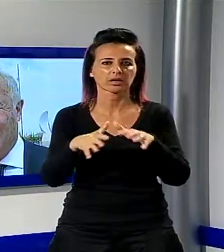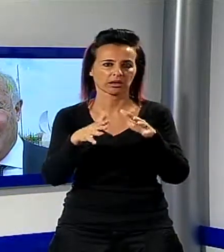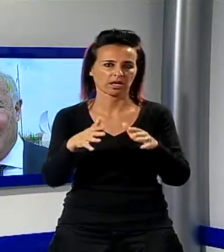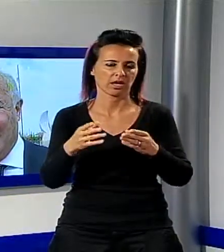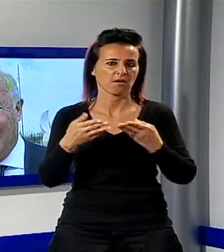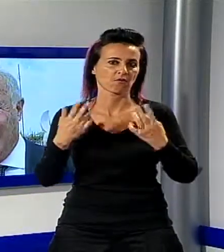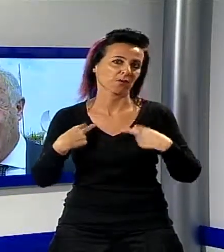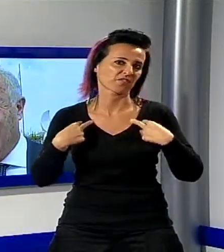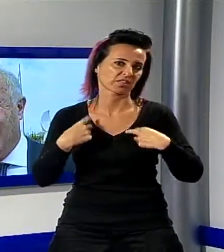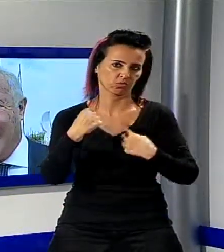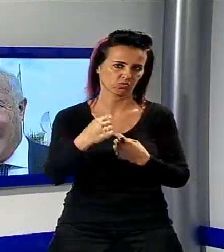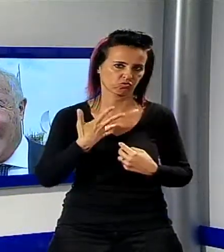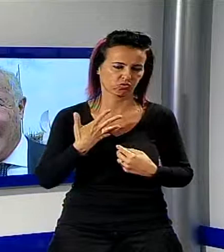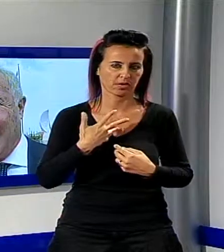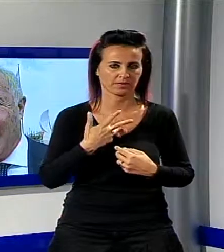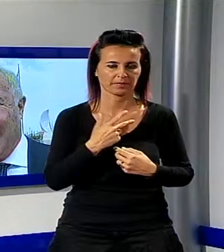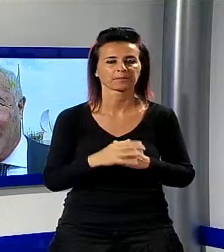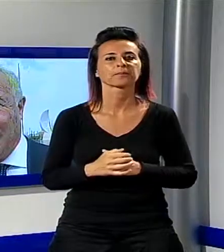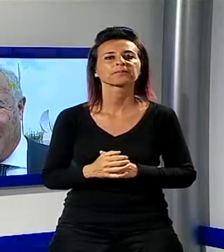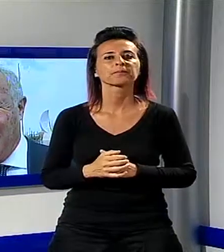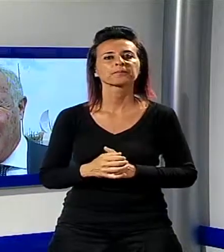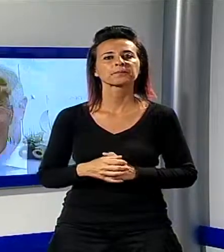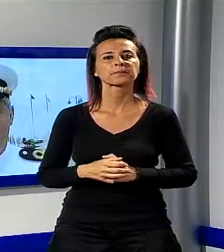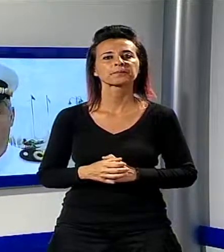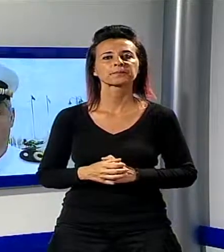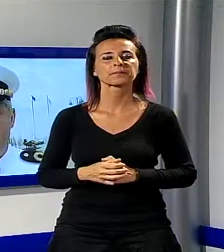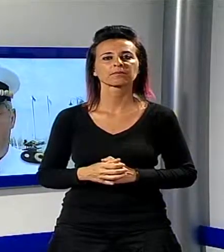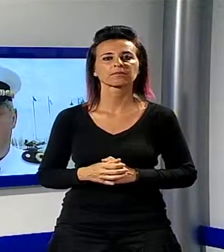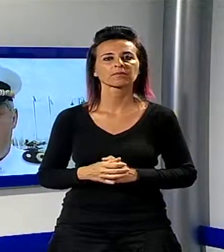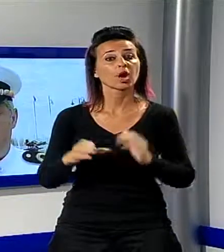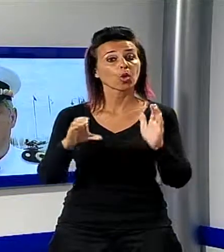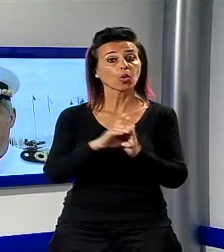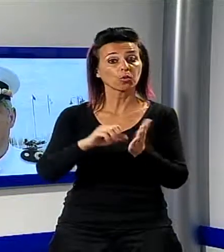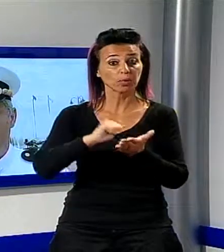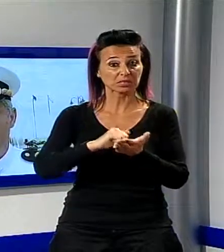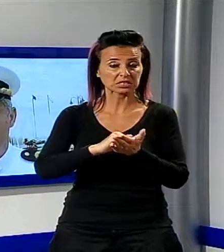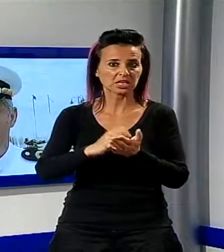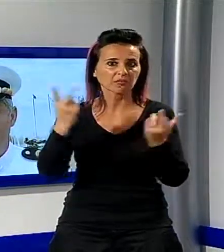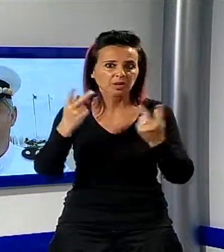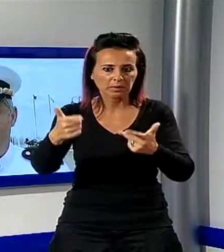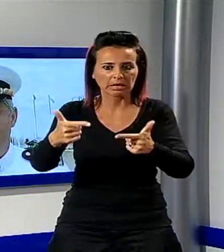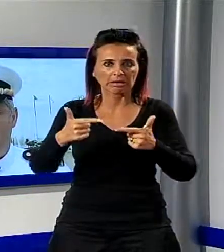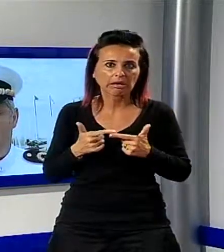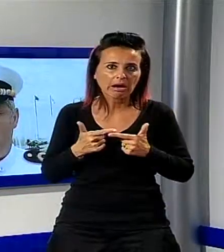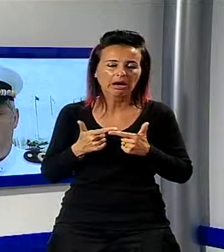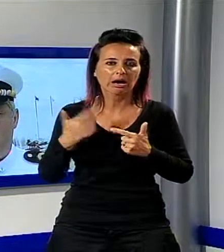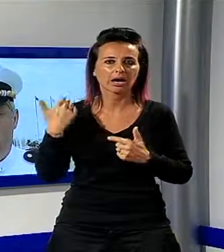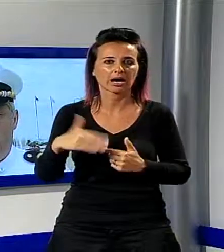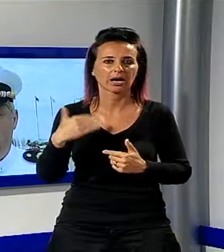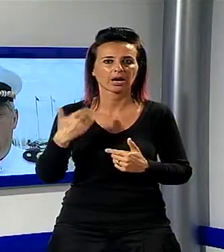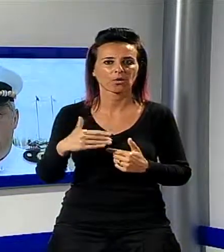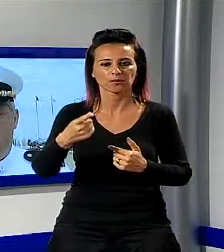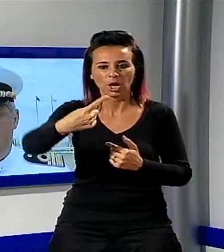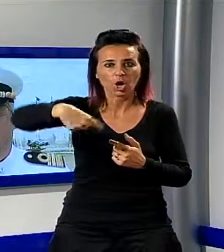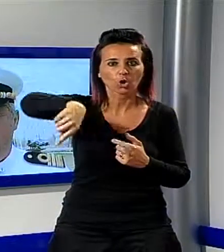di numerosi cittadini che ci hanno fatto pervenire. Il Comune di Pietrasanta ci ha fatto questo regalo abbiamo questa rotonda